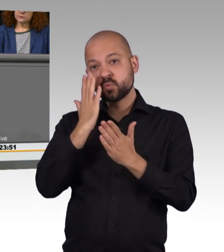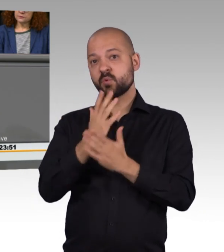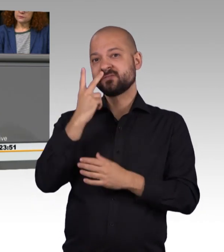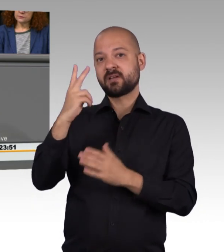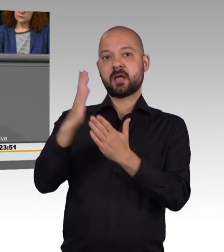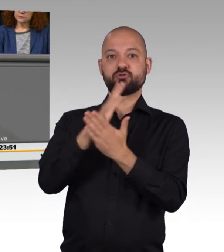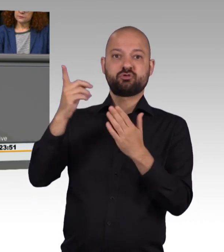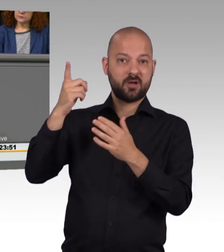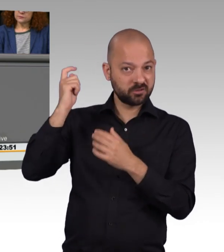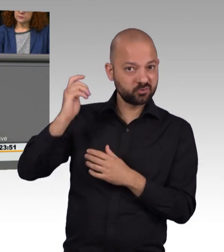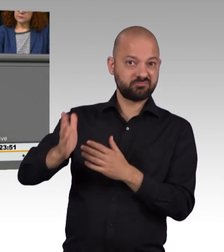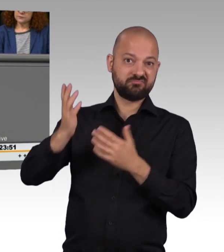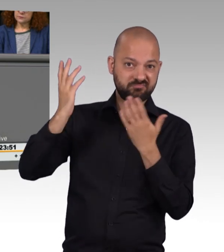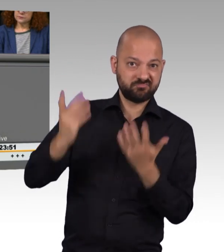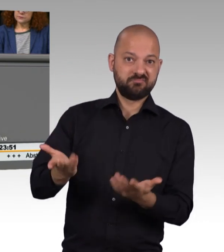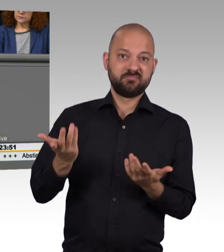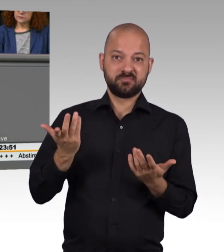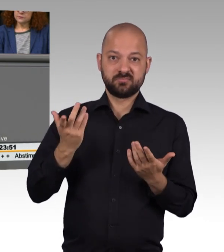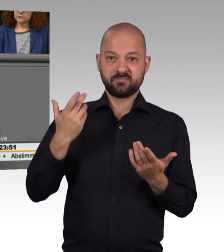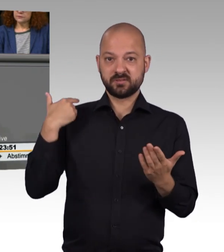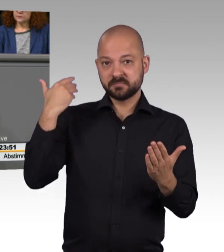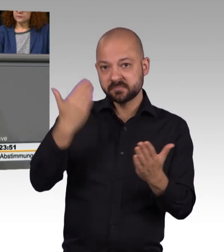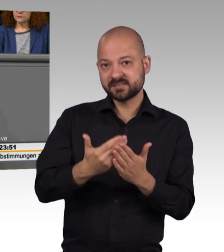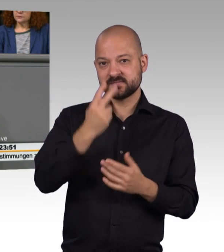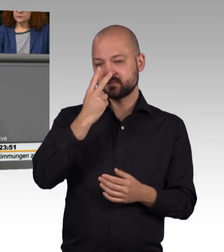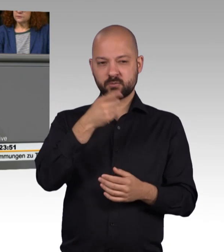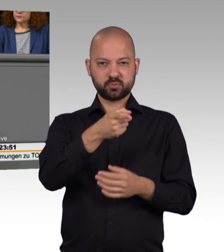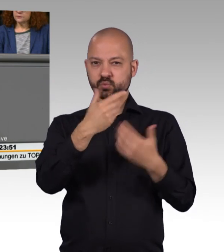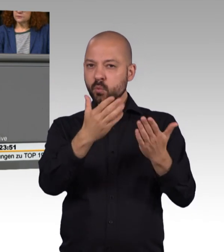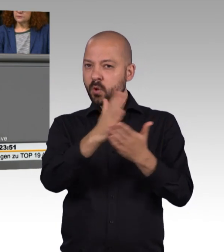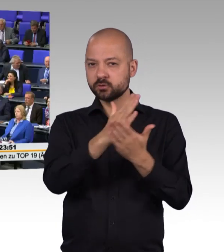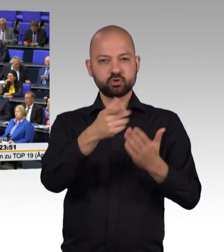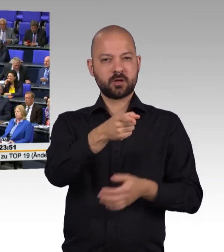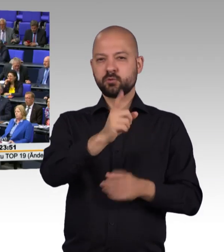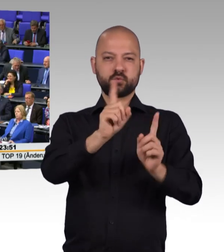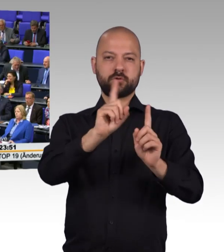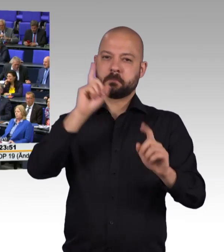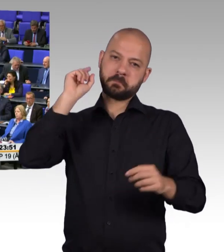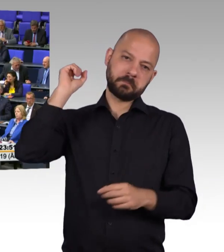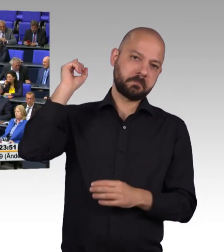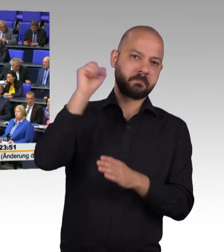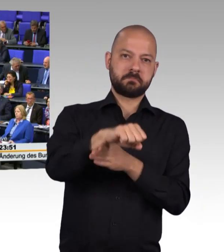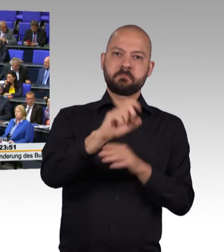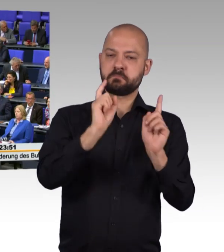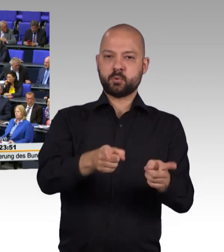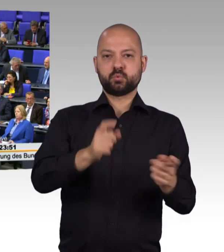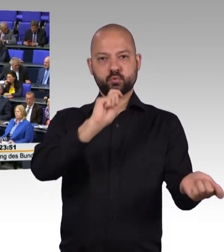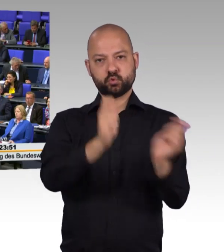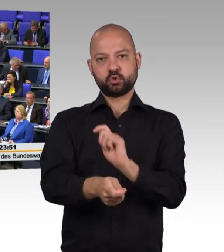bisher gesetzliche Regelung ist, verfassungswidrig ist. So ist das! Und, liebe Kolleginnen und